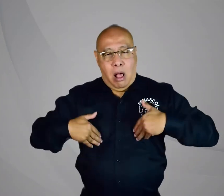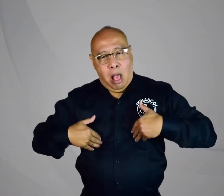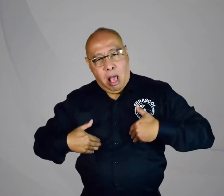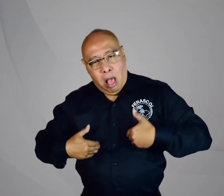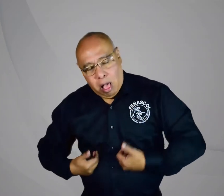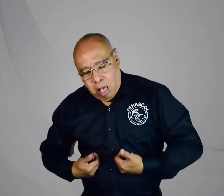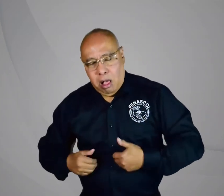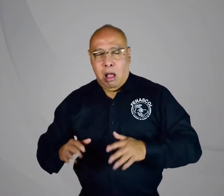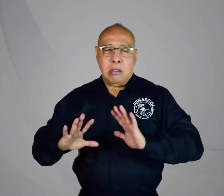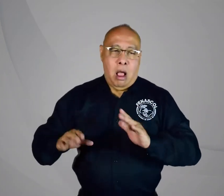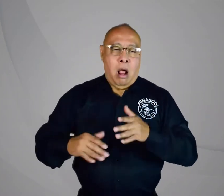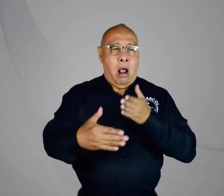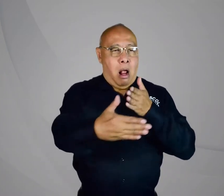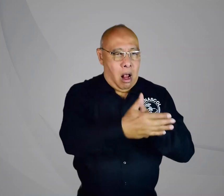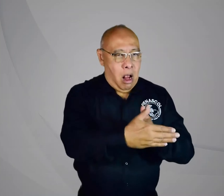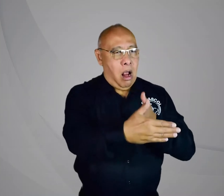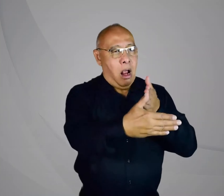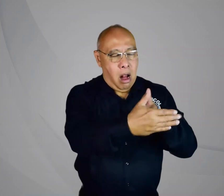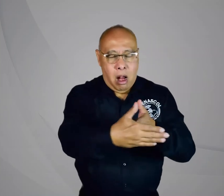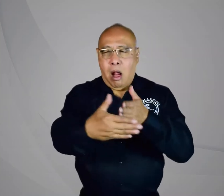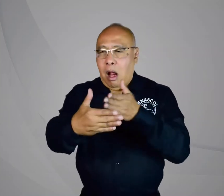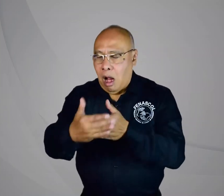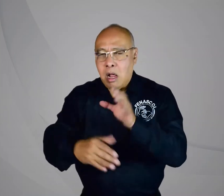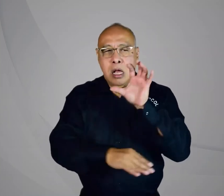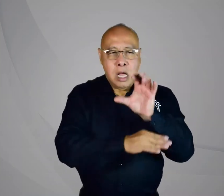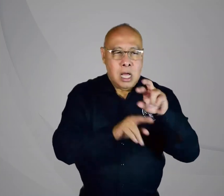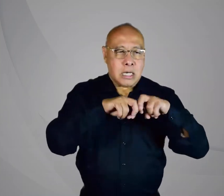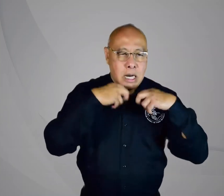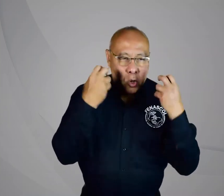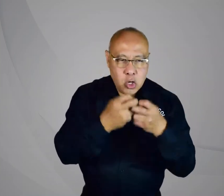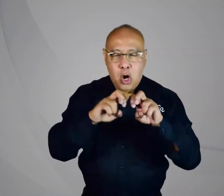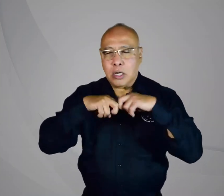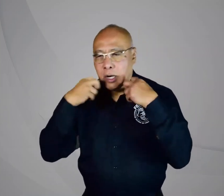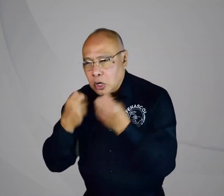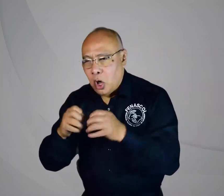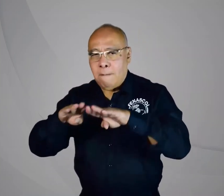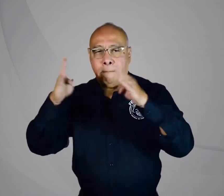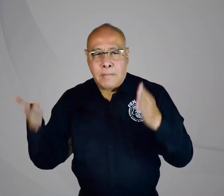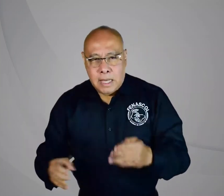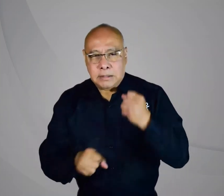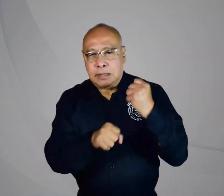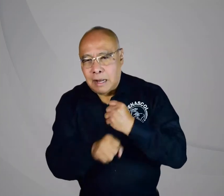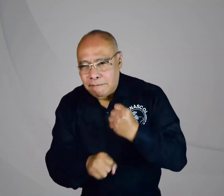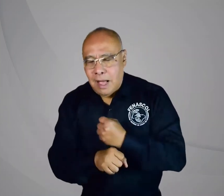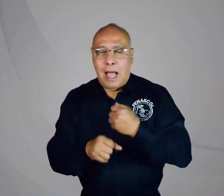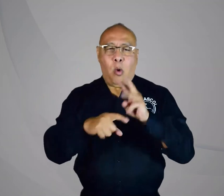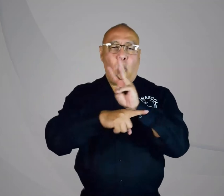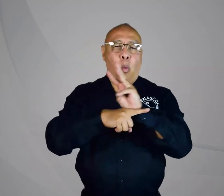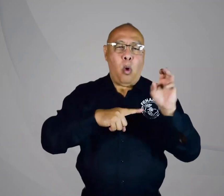comunidad sorda ya está cansada de tener esas limitantes frente a su licencia de conducción. Ya se han agotado mesas de trabajo,